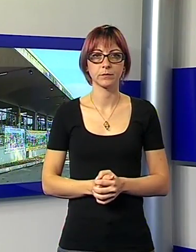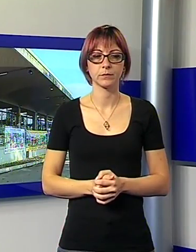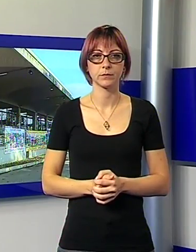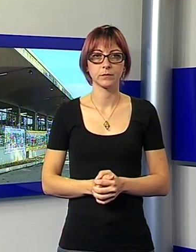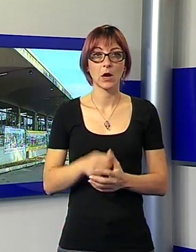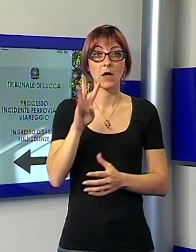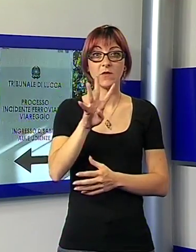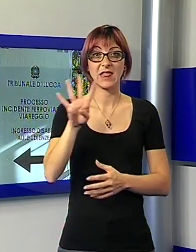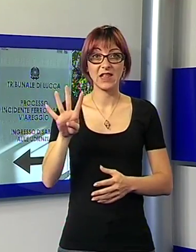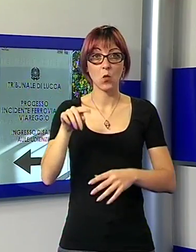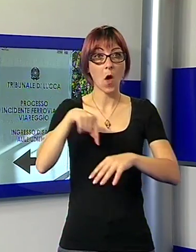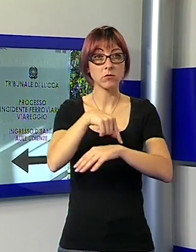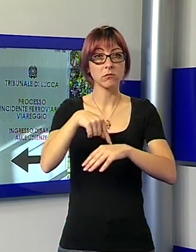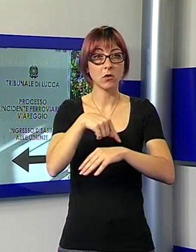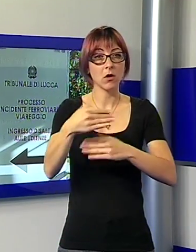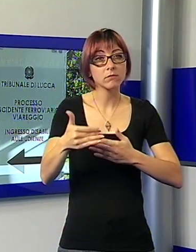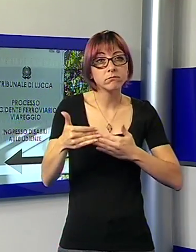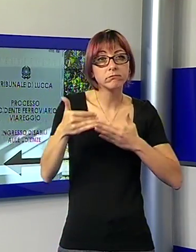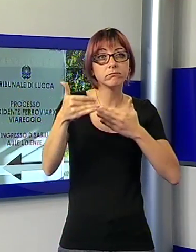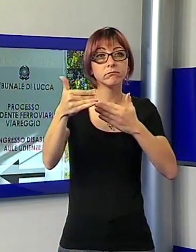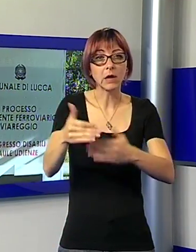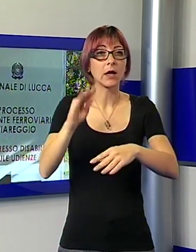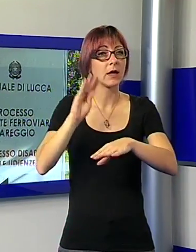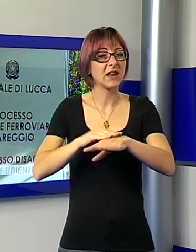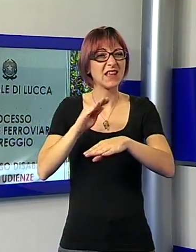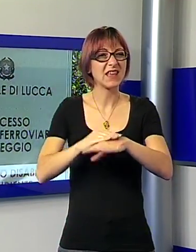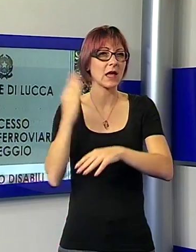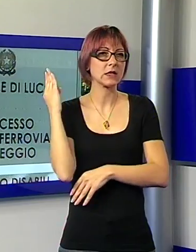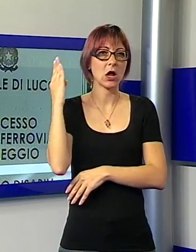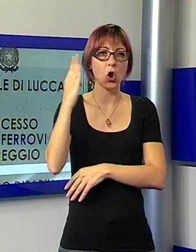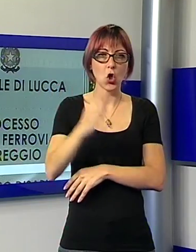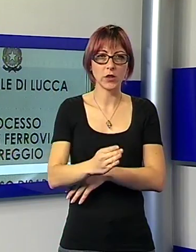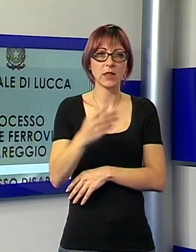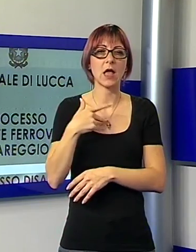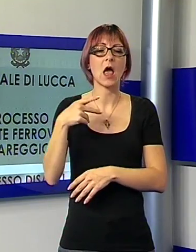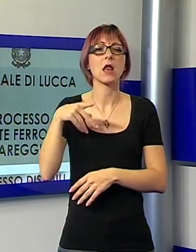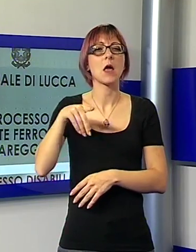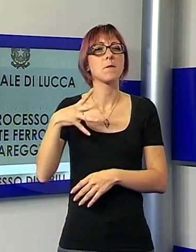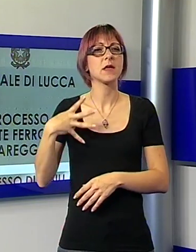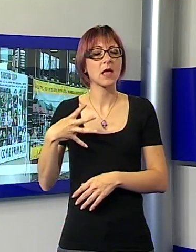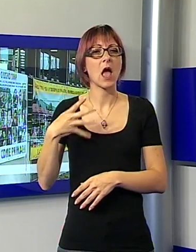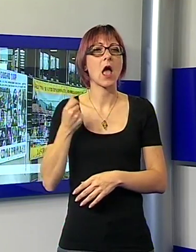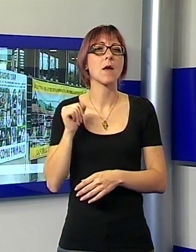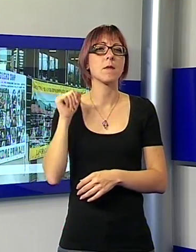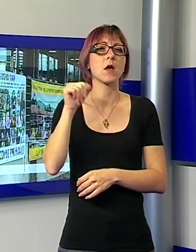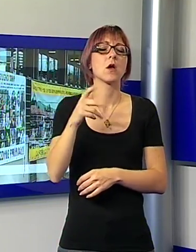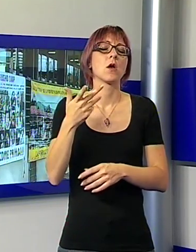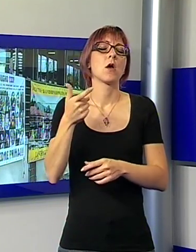ore. Sono slittate a martedì pomeriggio le richieste di condanna da parte dei pubblici ministeri al processo per la strage di Viereggio